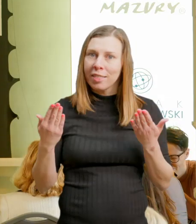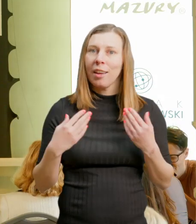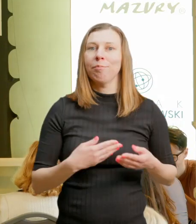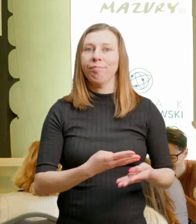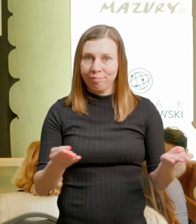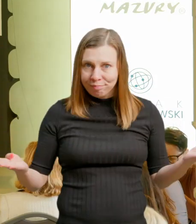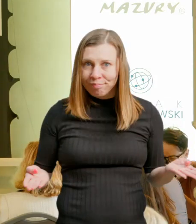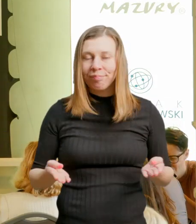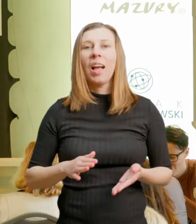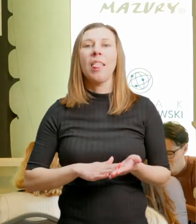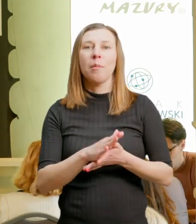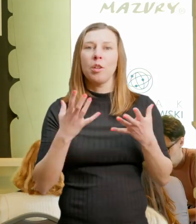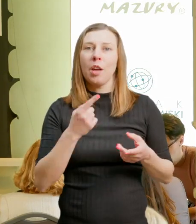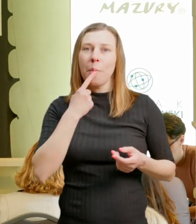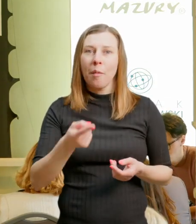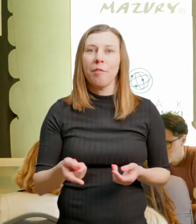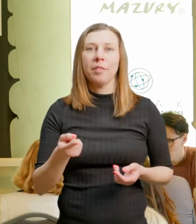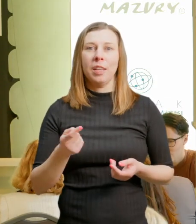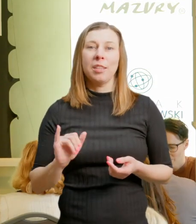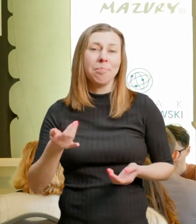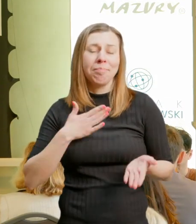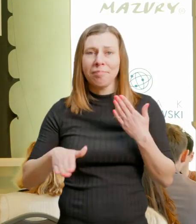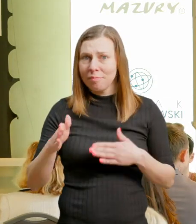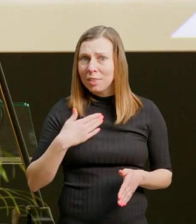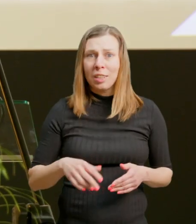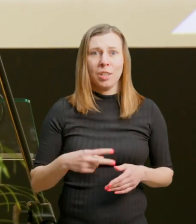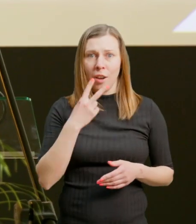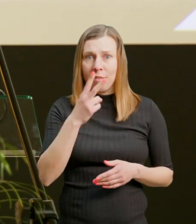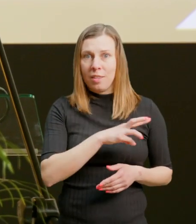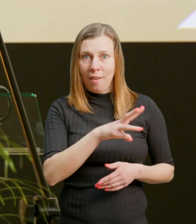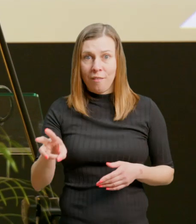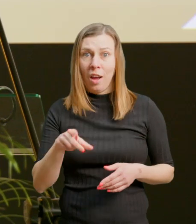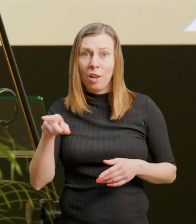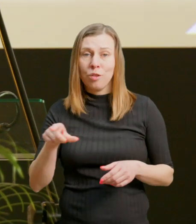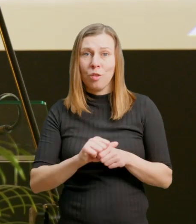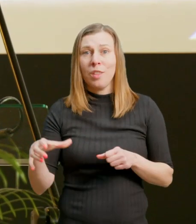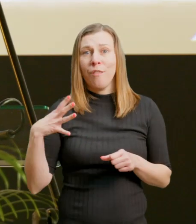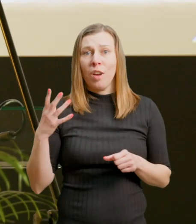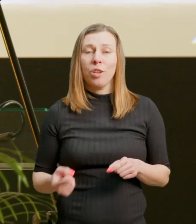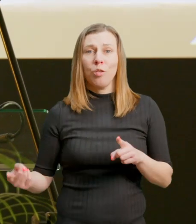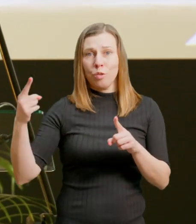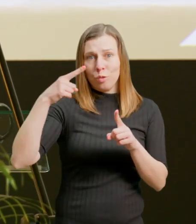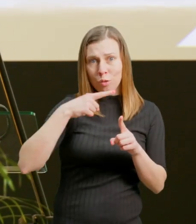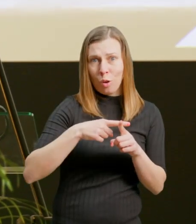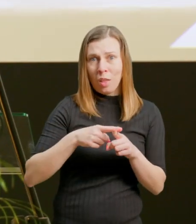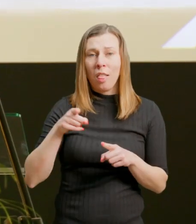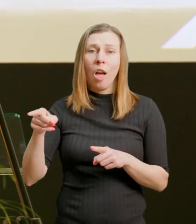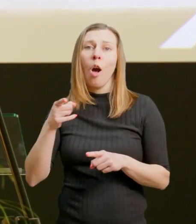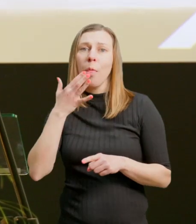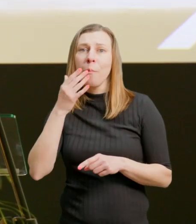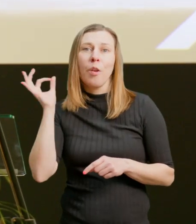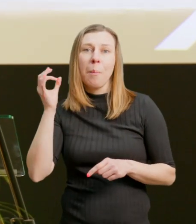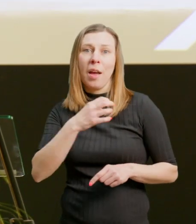początek chciałam powiedzieć, jak się cieszę, że Was widzę. To jest właśnie wartość dodana, której tak